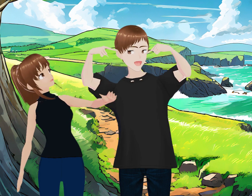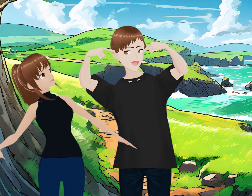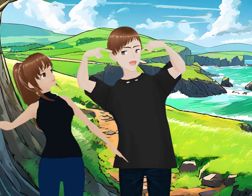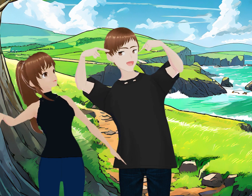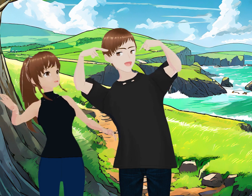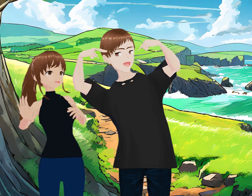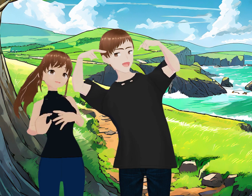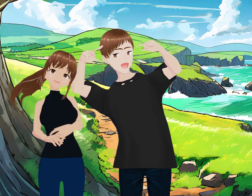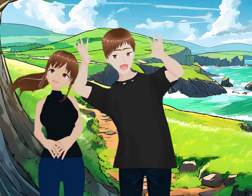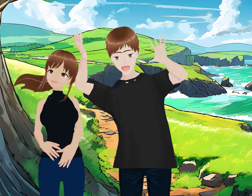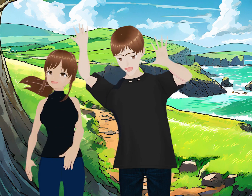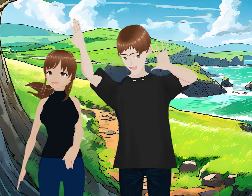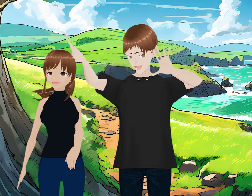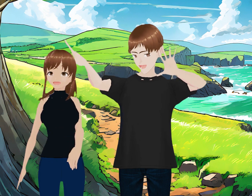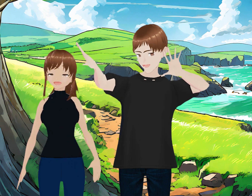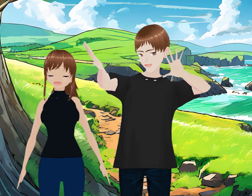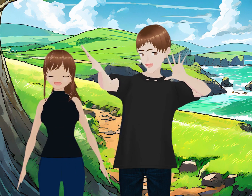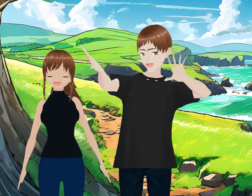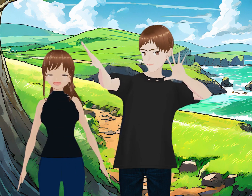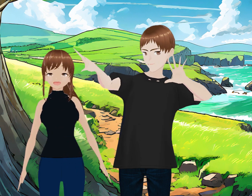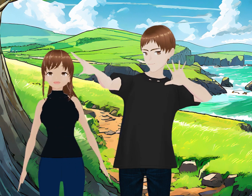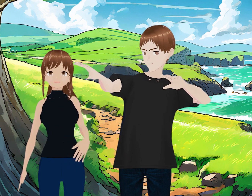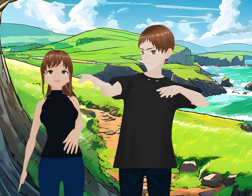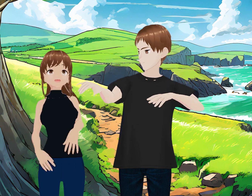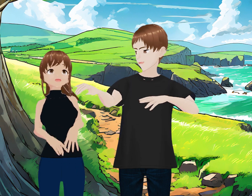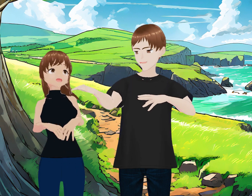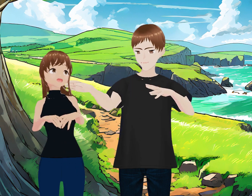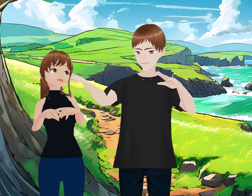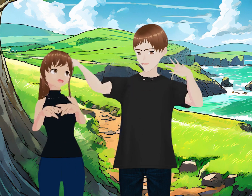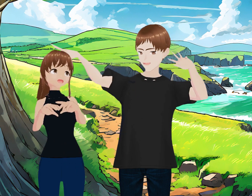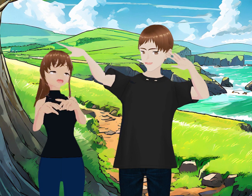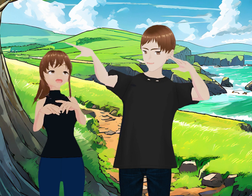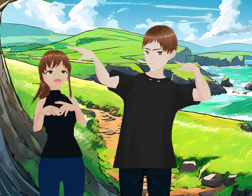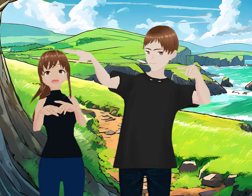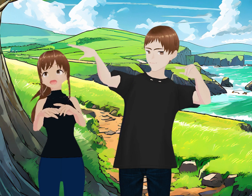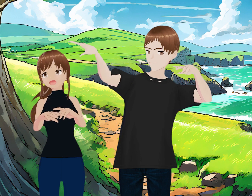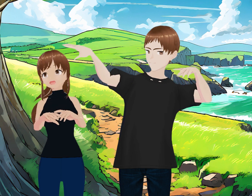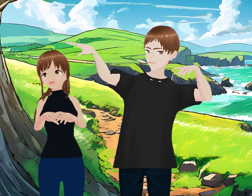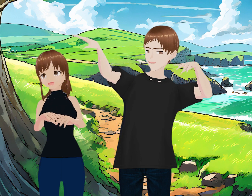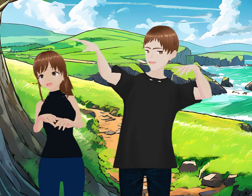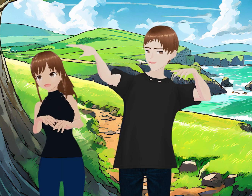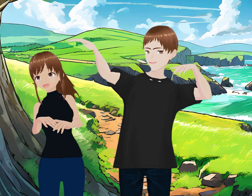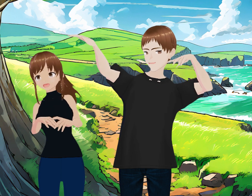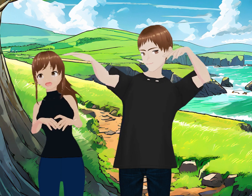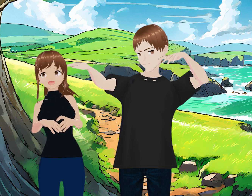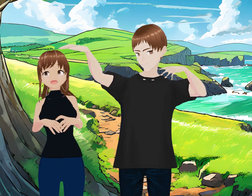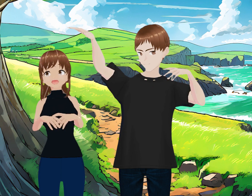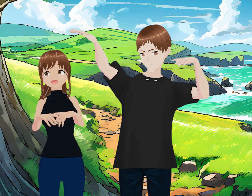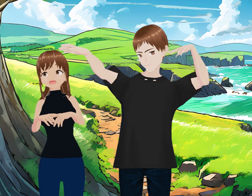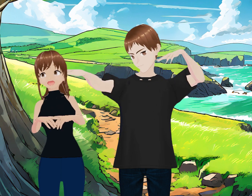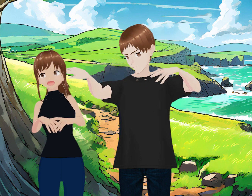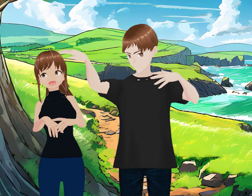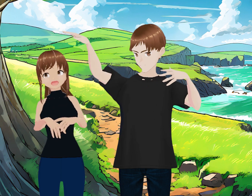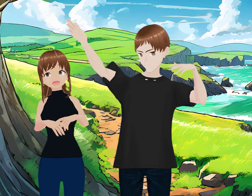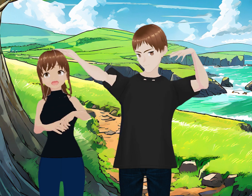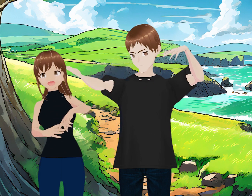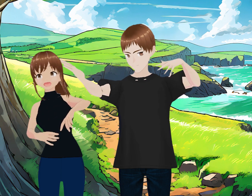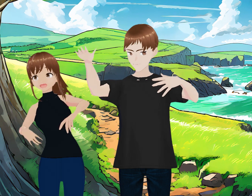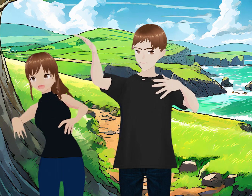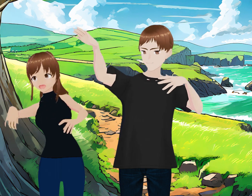cabellera más larga. Nada de arrugas. Ay, me encanta porque así las cosas súper exageradas. Este es como surfer, ¿eh?